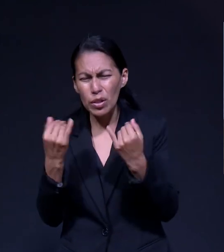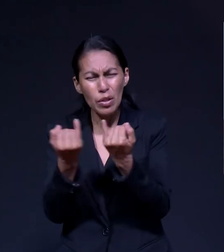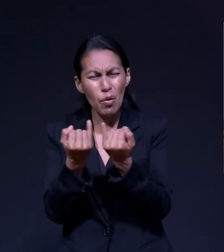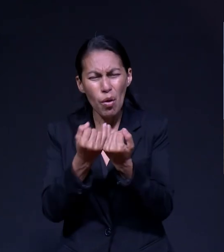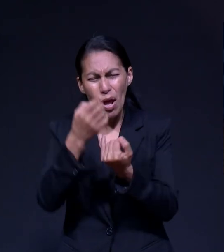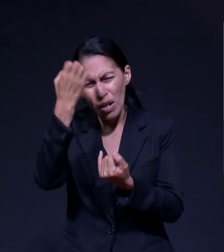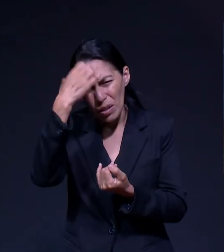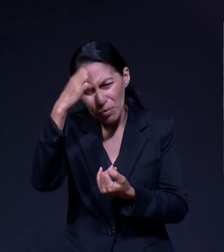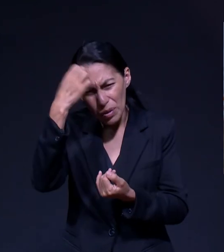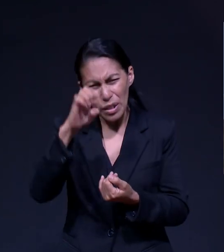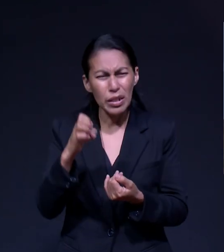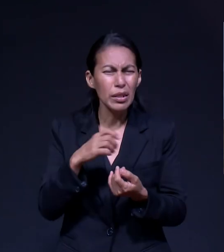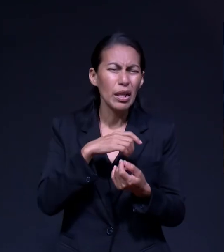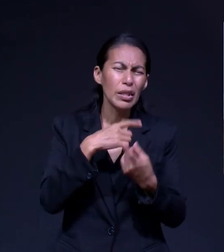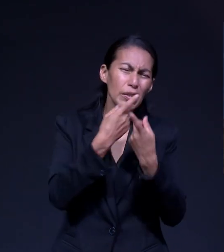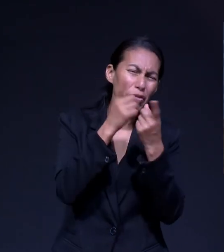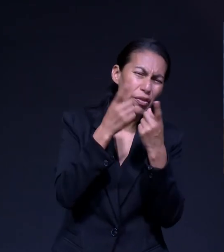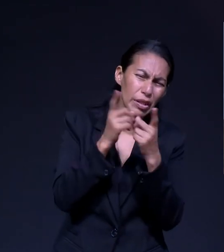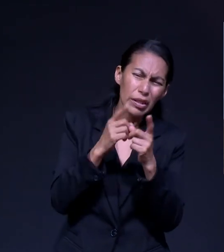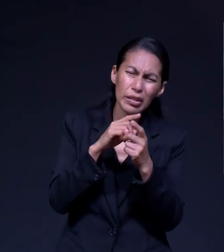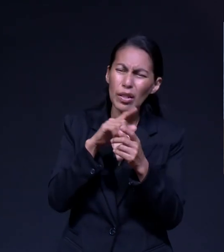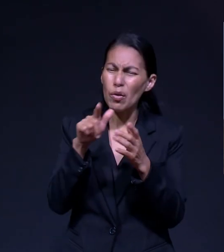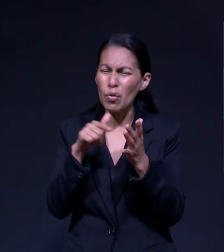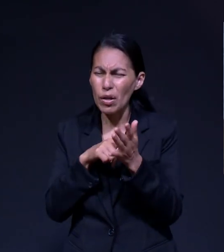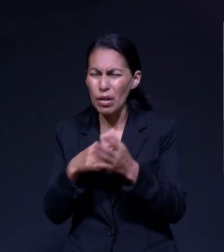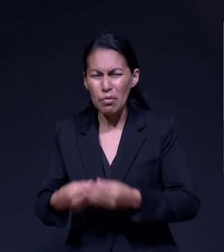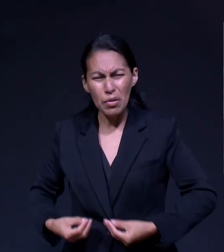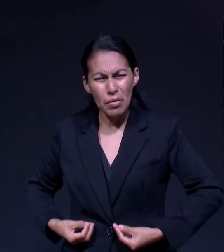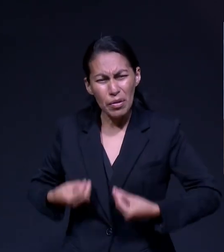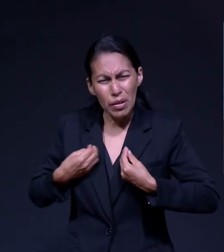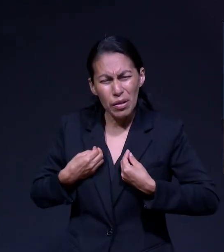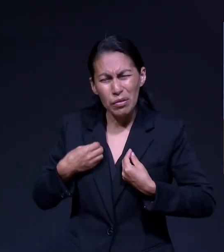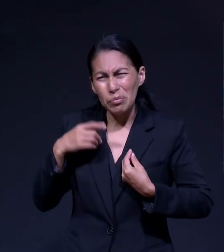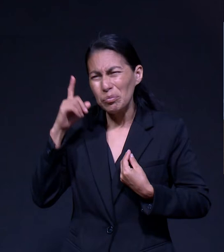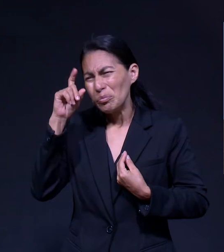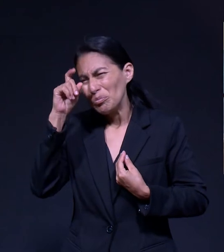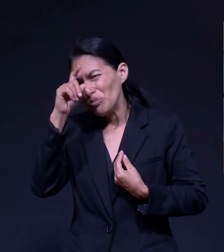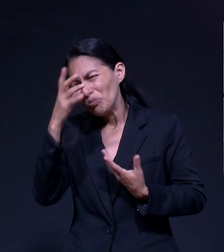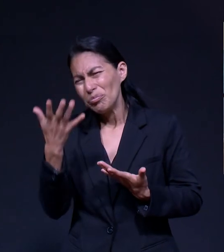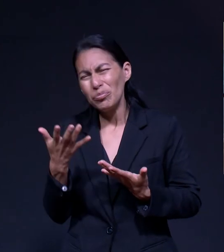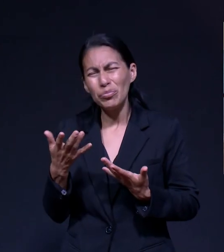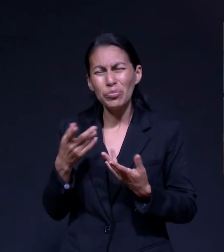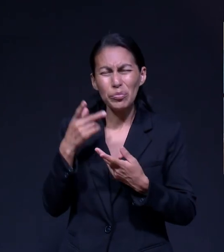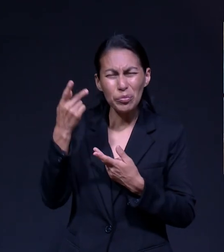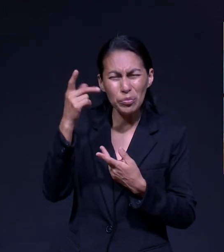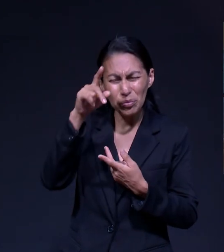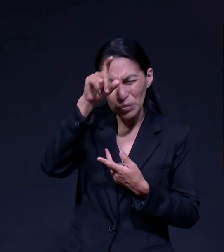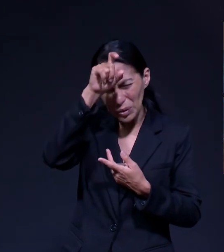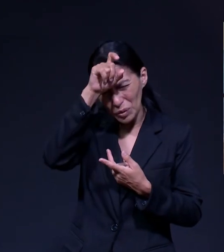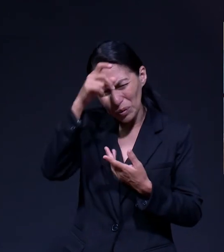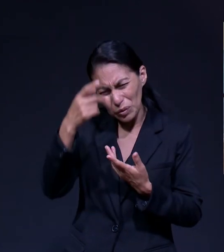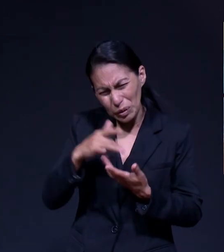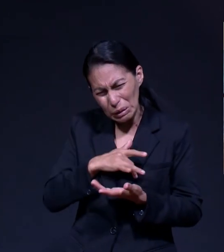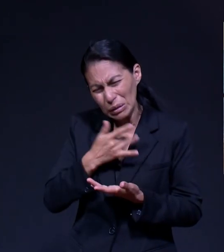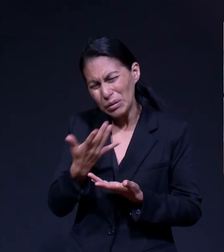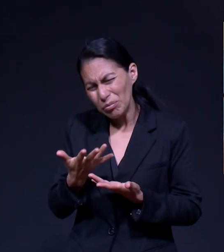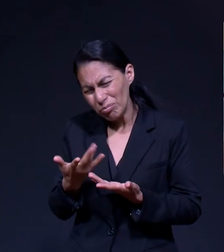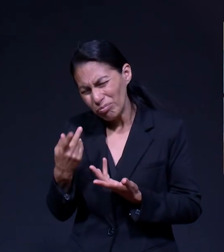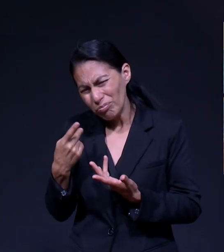Viviendo En Diferentes Continentes Cómo También Se Hacían Las Mimas Preguntas Entonces Una vez Teniendo El Material Y Todo